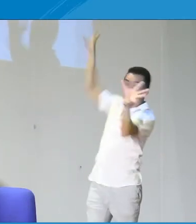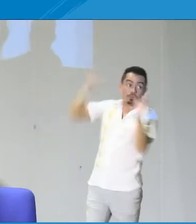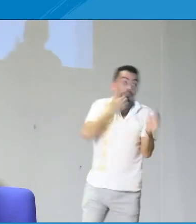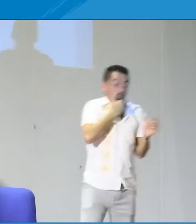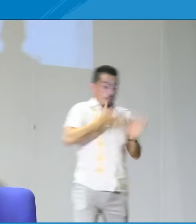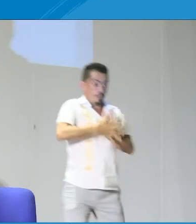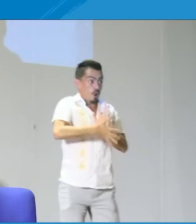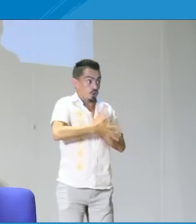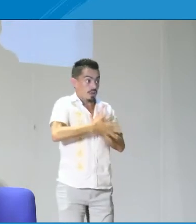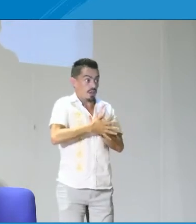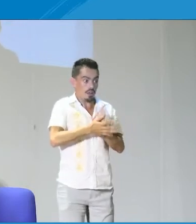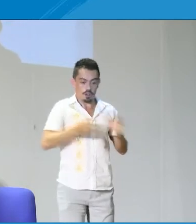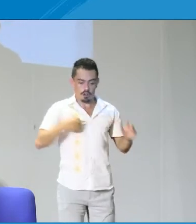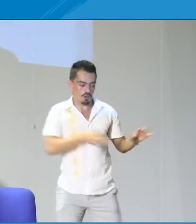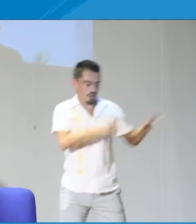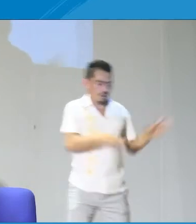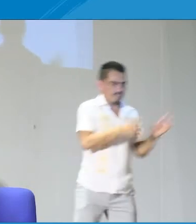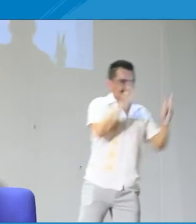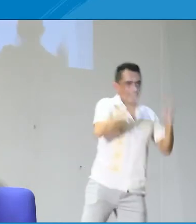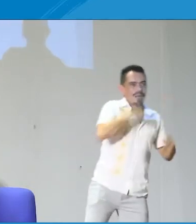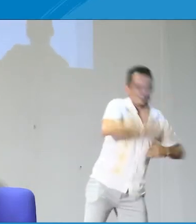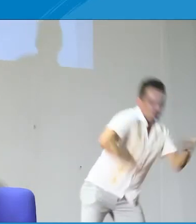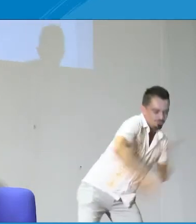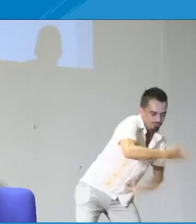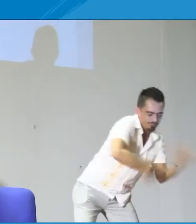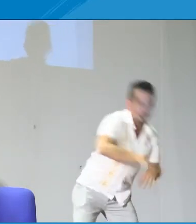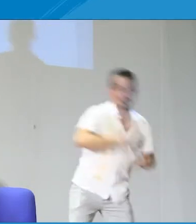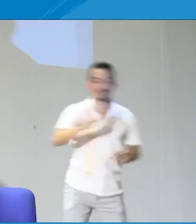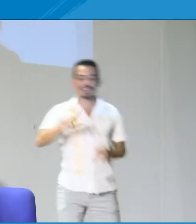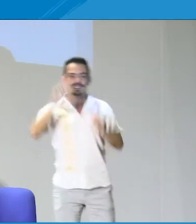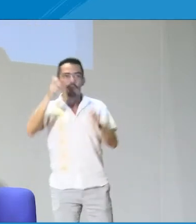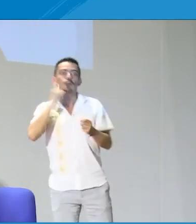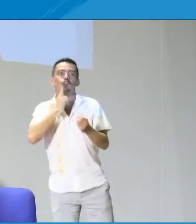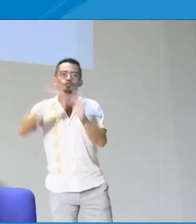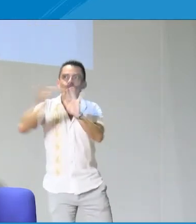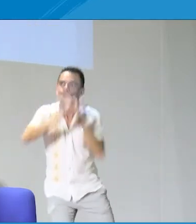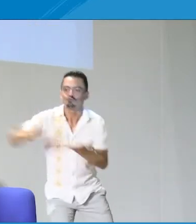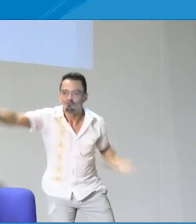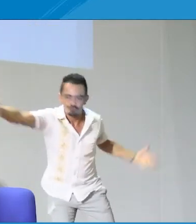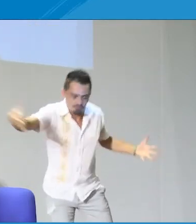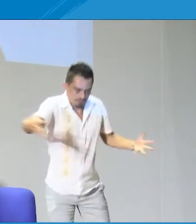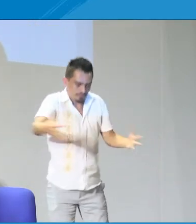Y de repente, es importante que el modelo pueda investigar y dar la respuesta posteriormente.